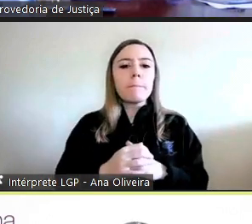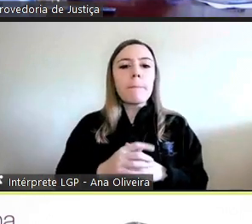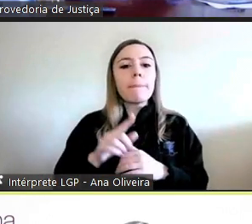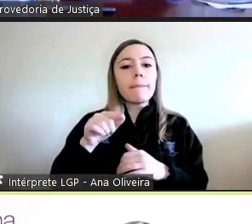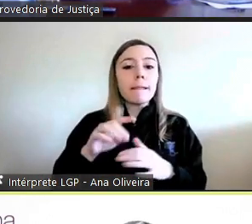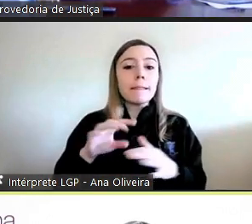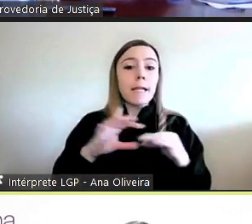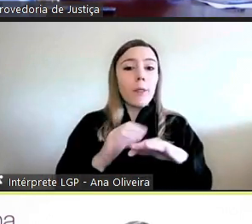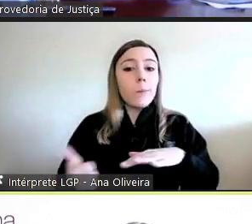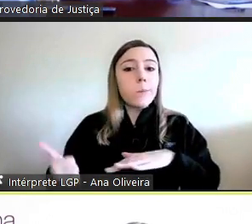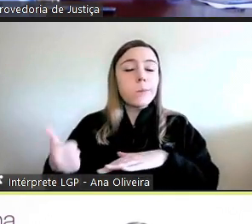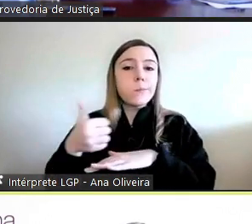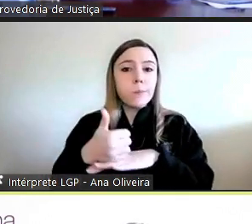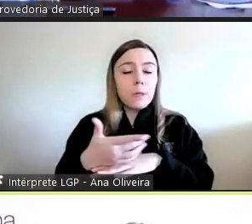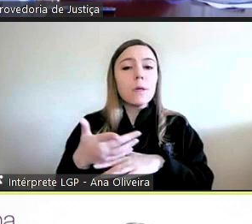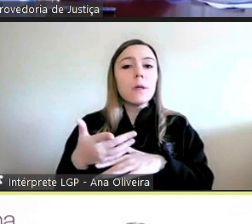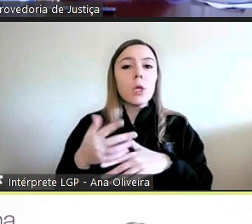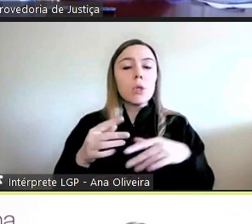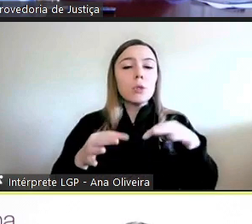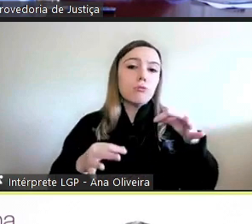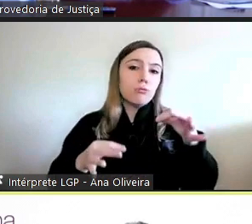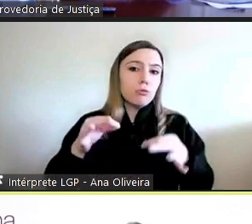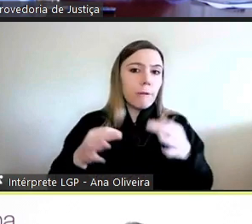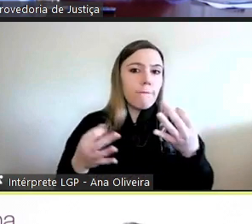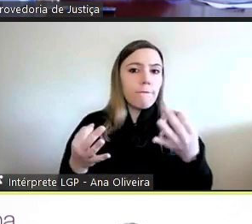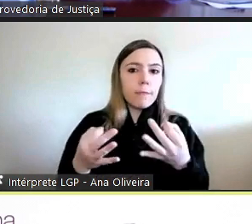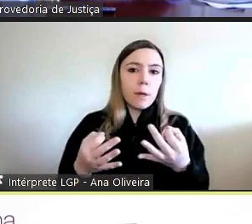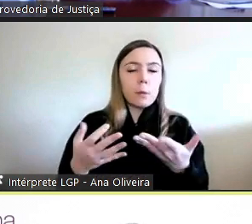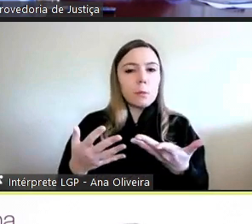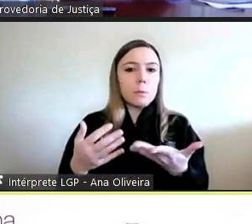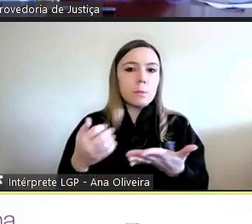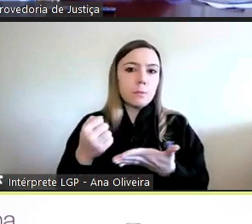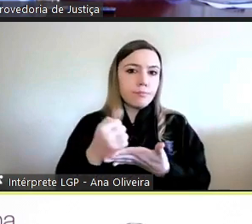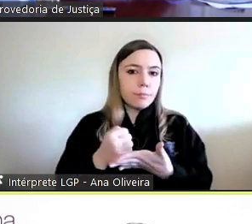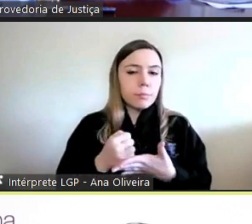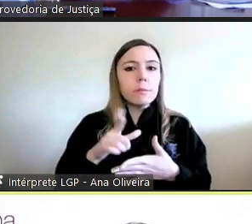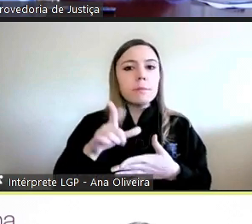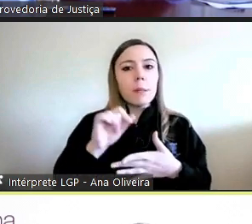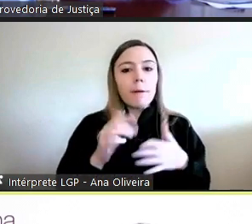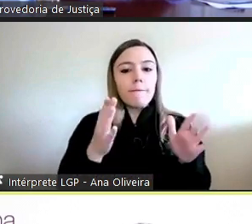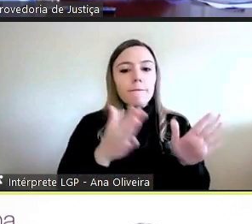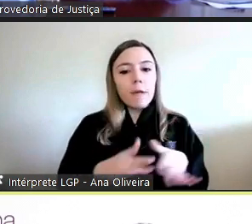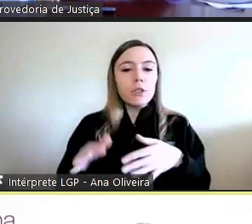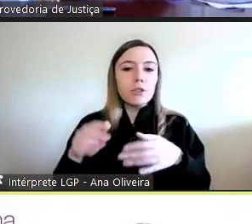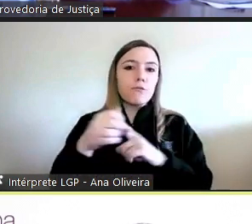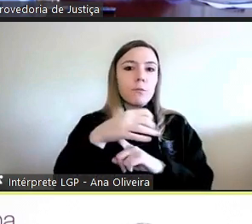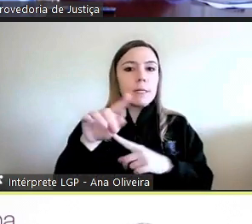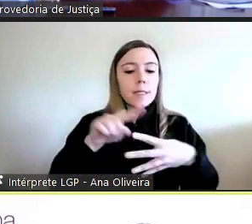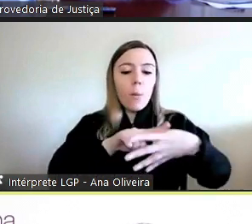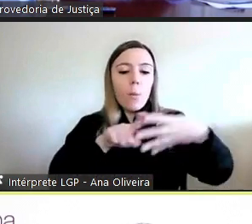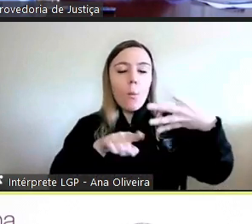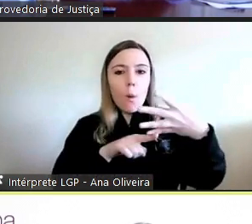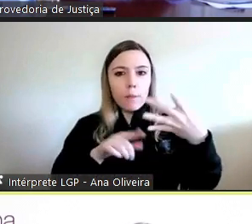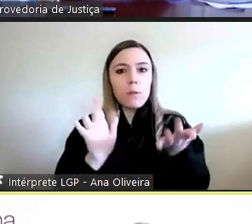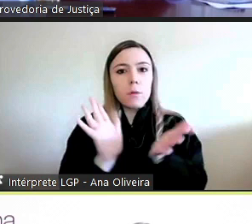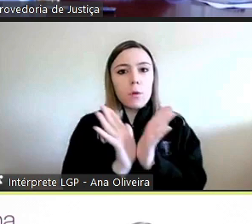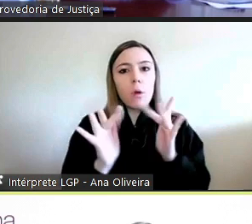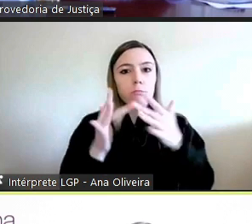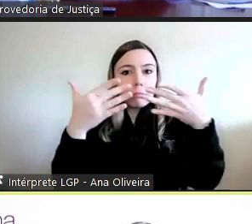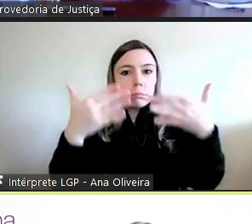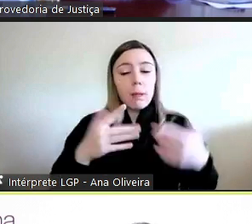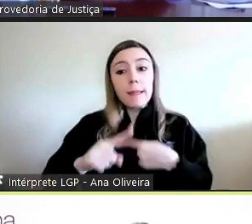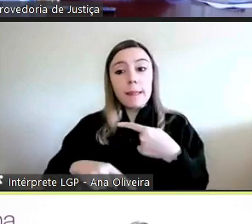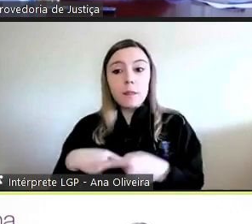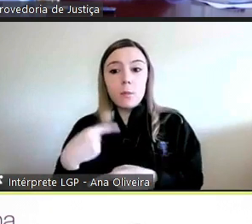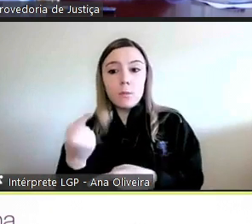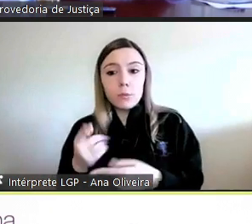Poderia de Justiça que tem connosco colaborado. Quatro módulos de formação online e depois um